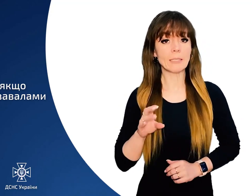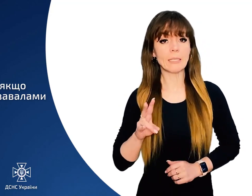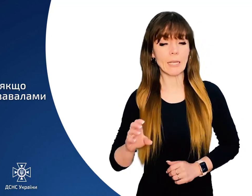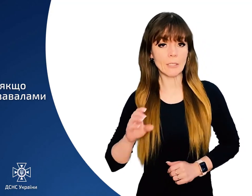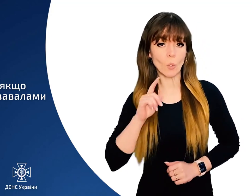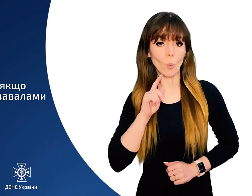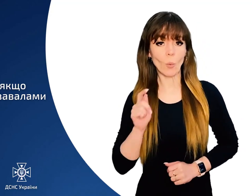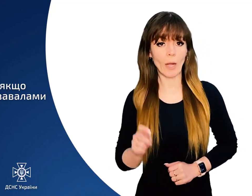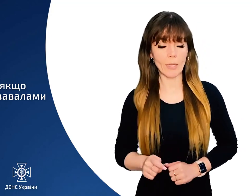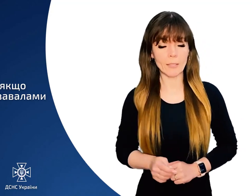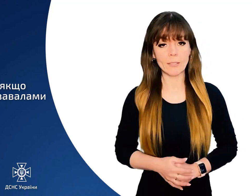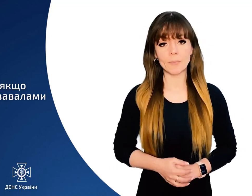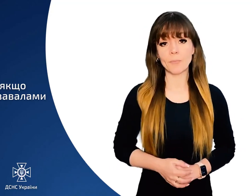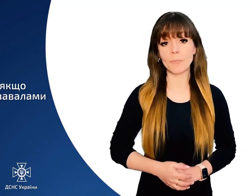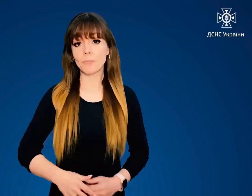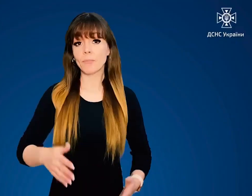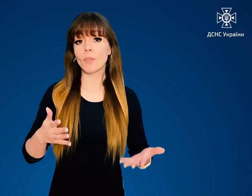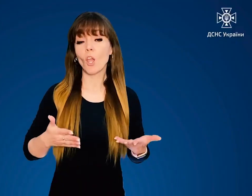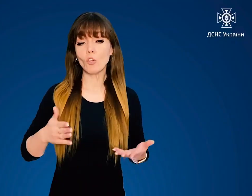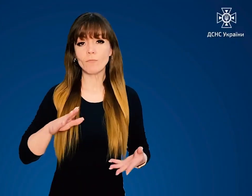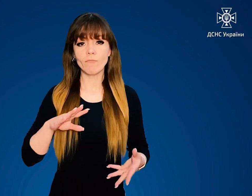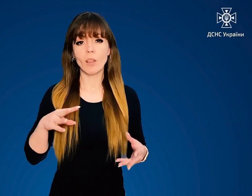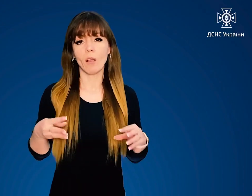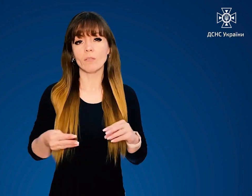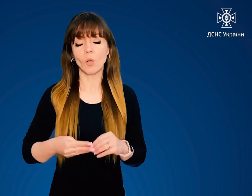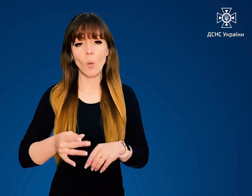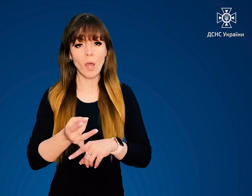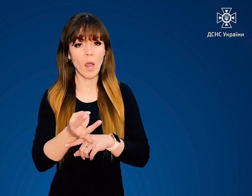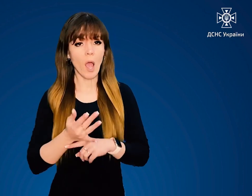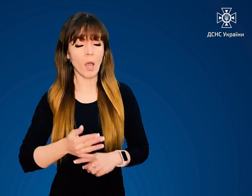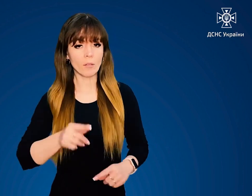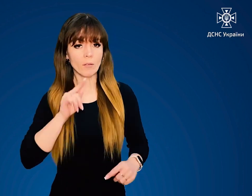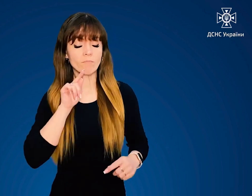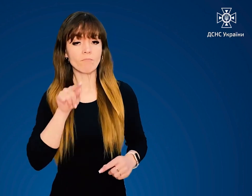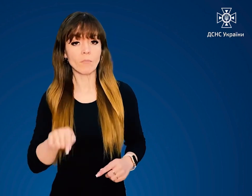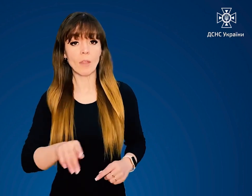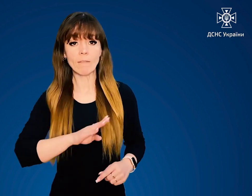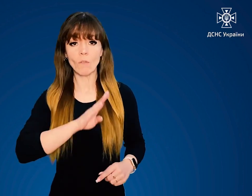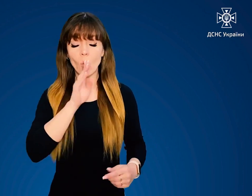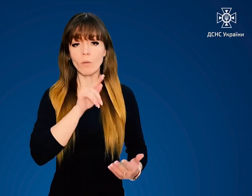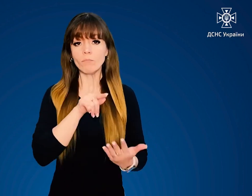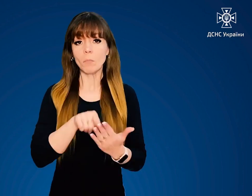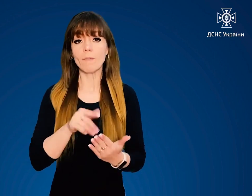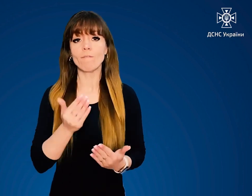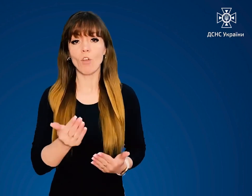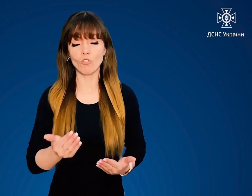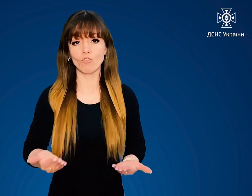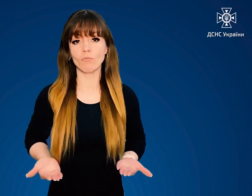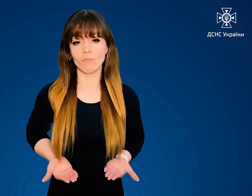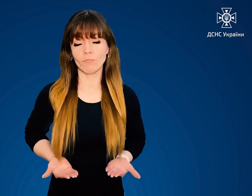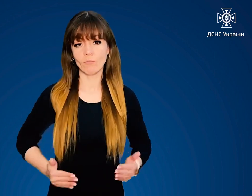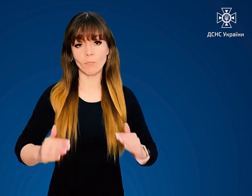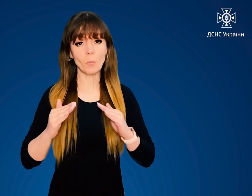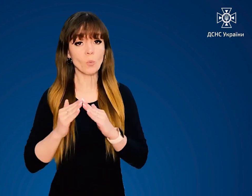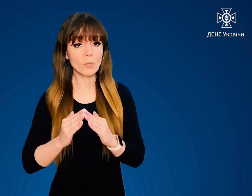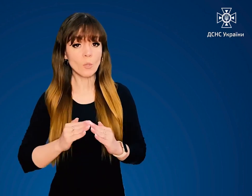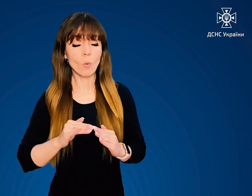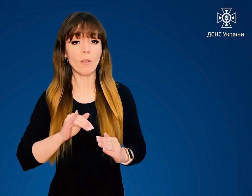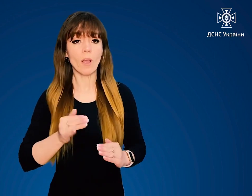ДСНС України. Якщо внаслідок ракетної атаки ворог поцілив у ваш житловий будинок і